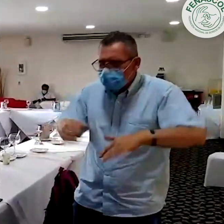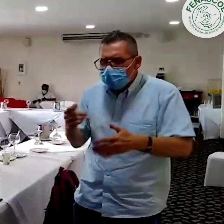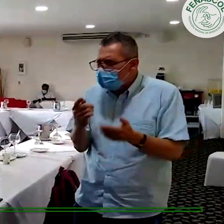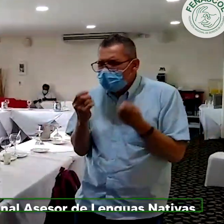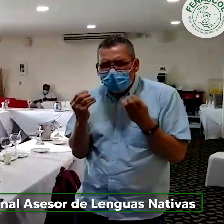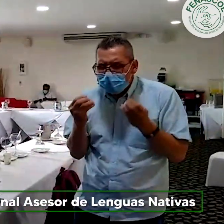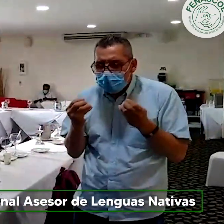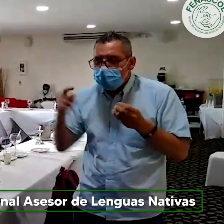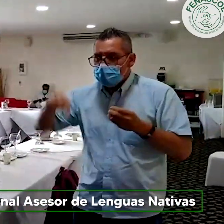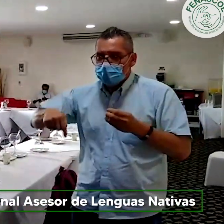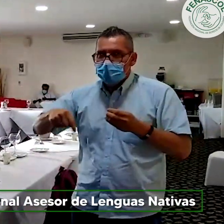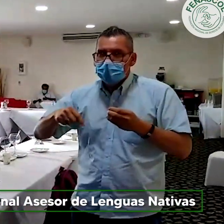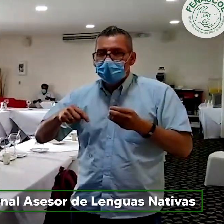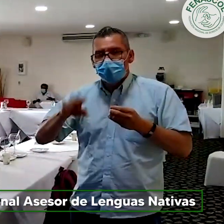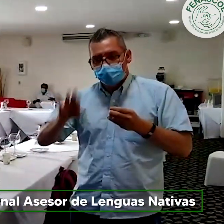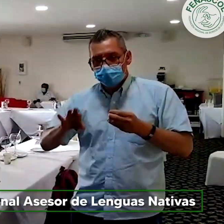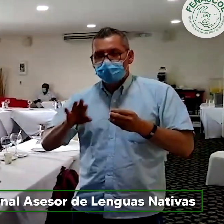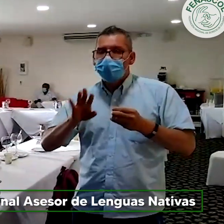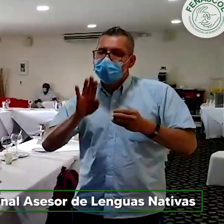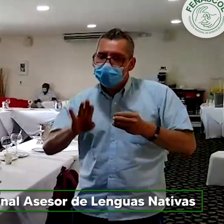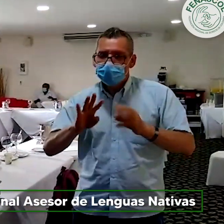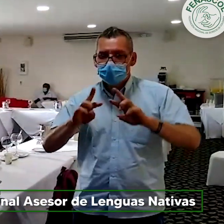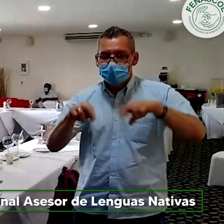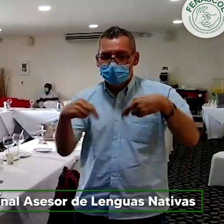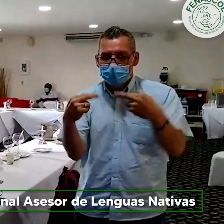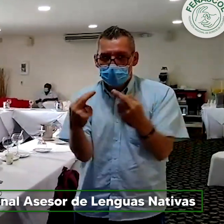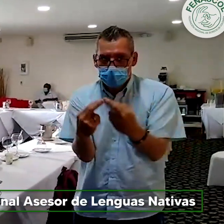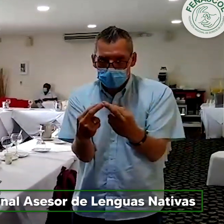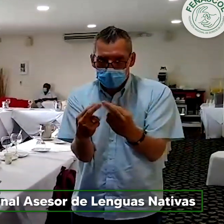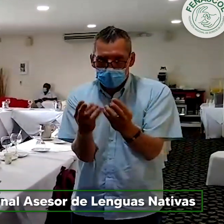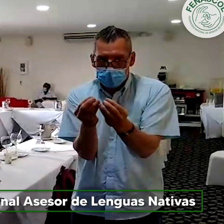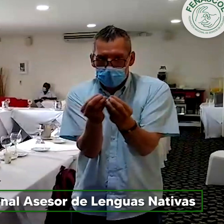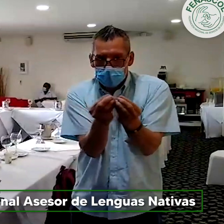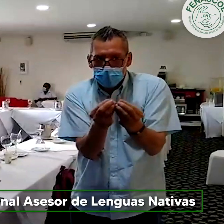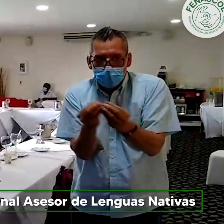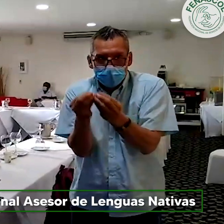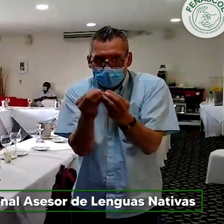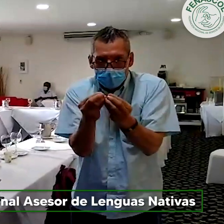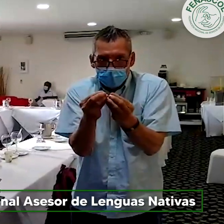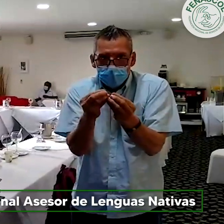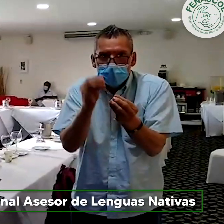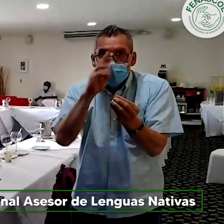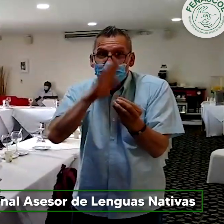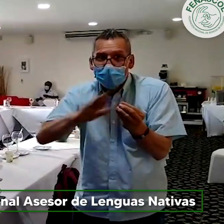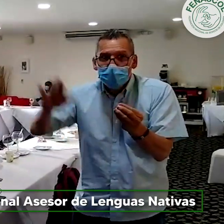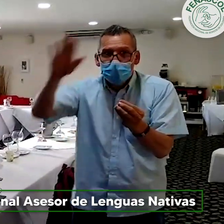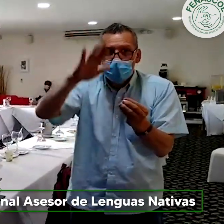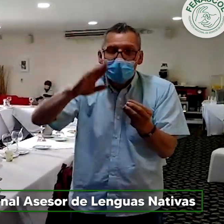encuentro en este espacio, que es un espacio de reunión del Consejo Nacional Asesor de Lenguas Nativas,